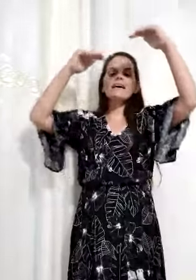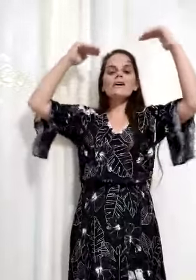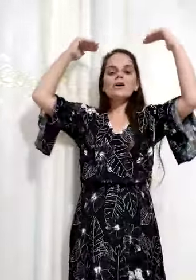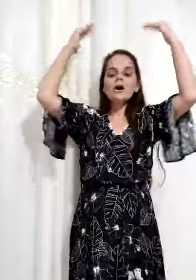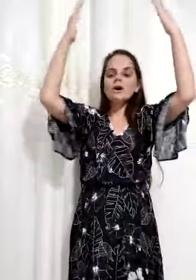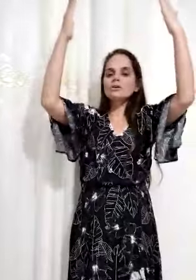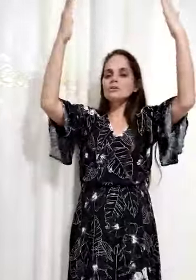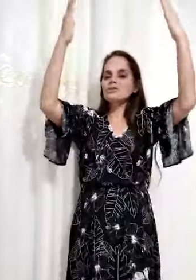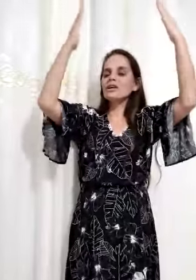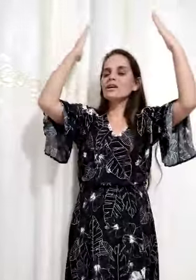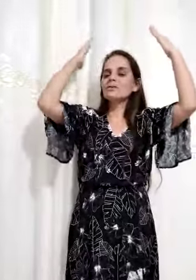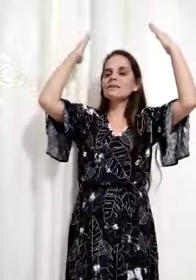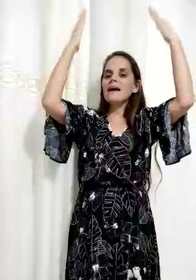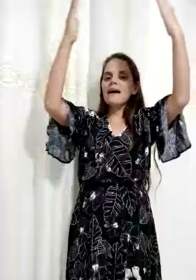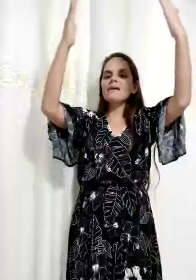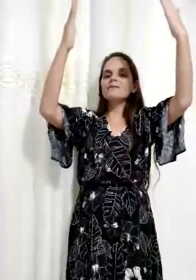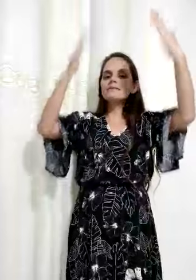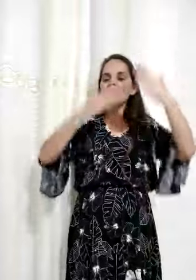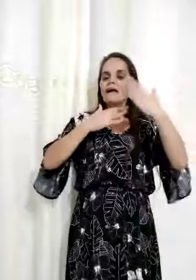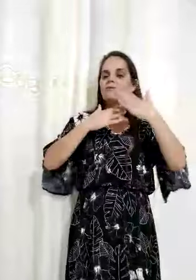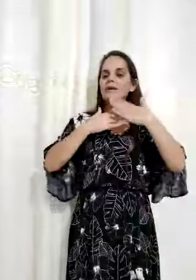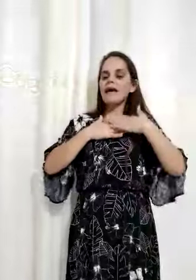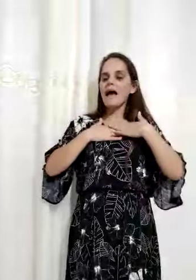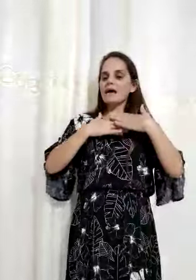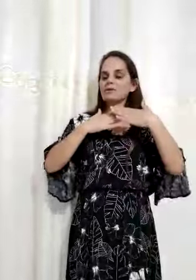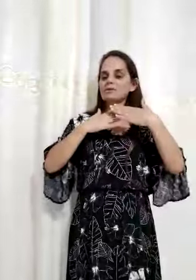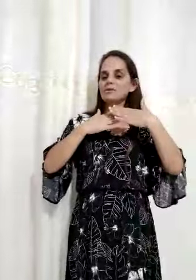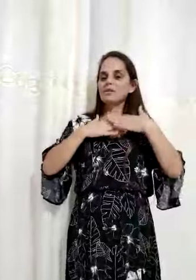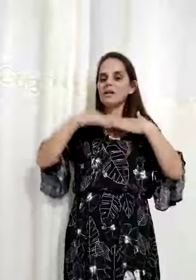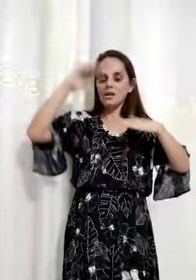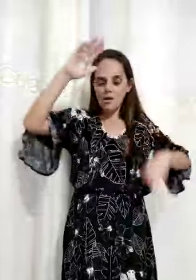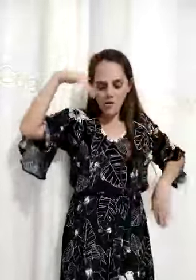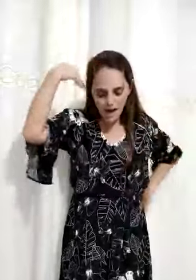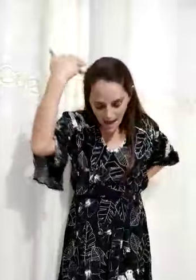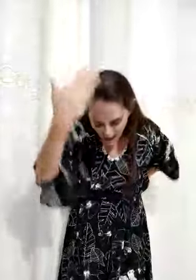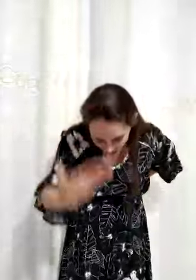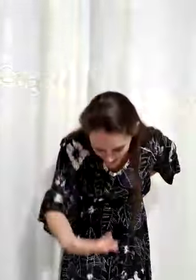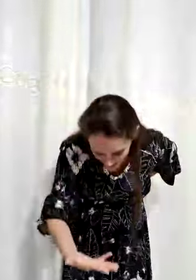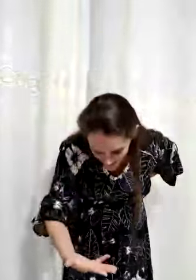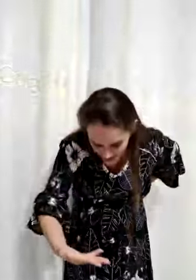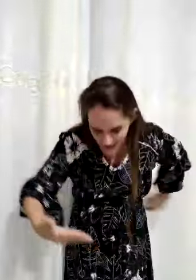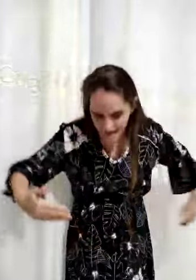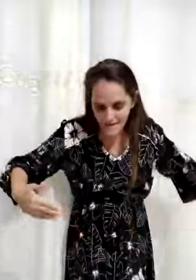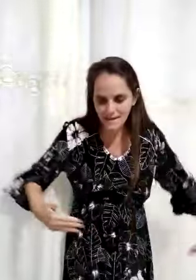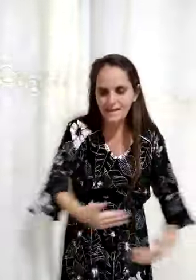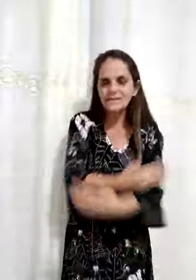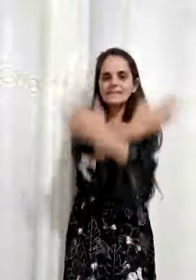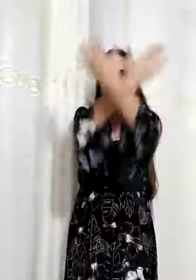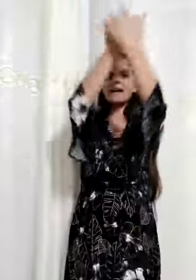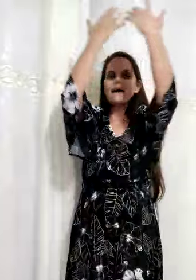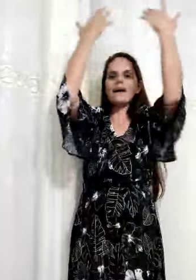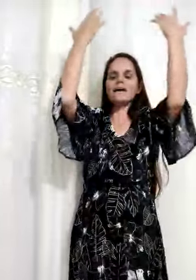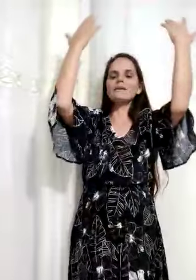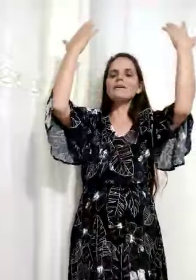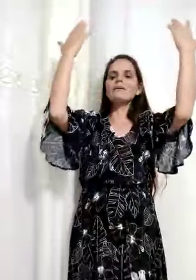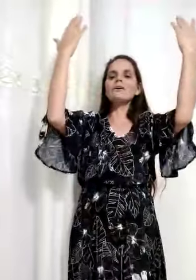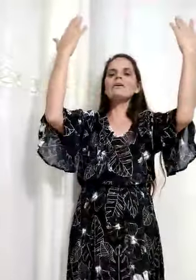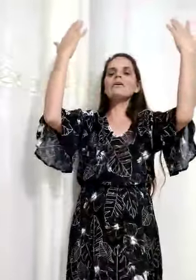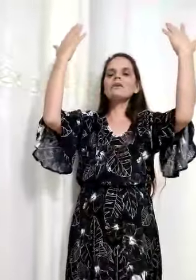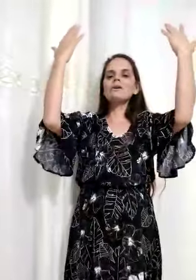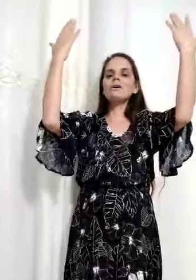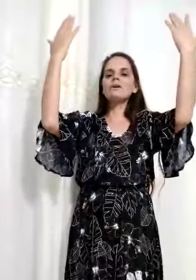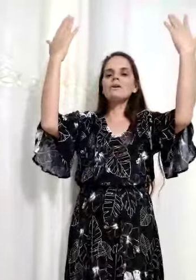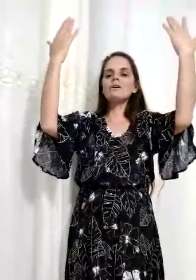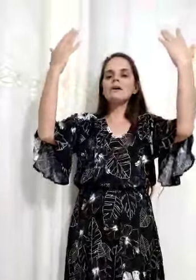contigo, Deus, eu quero Te honrar, Senhor